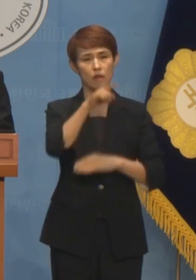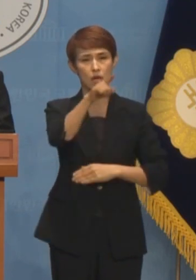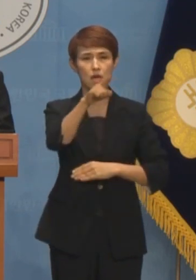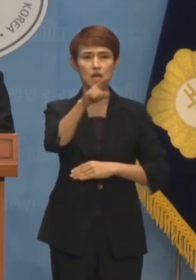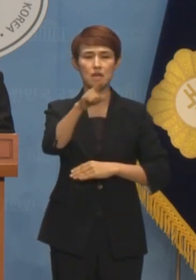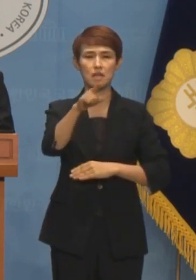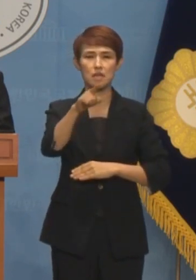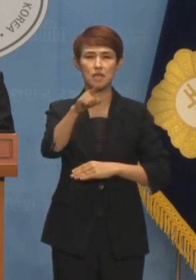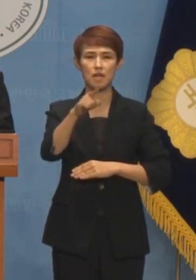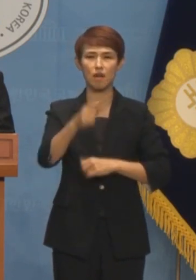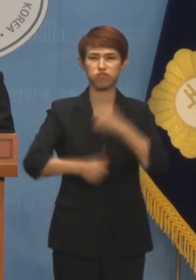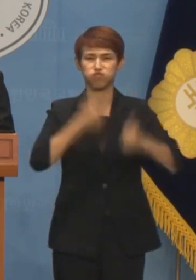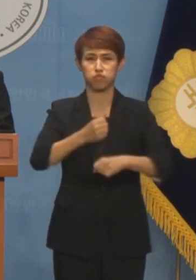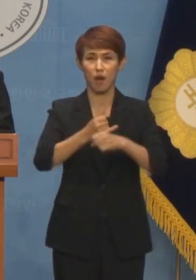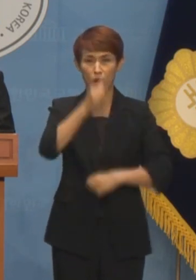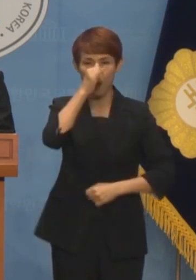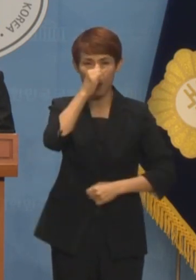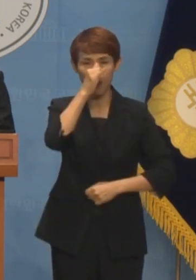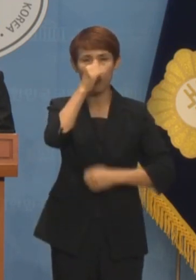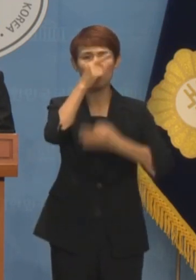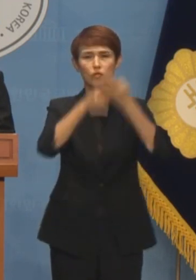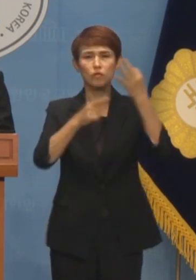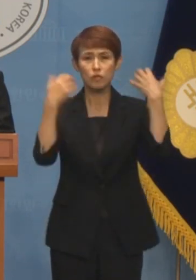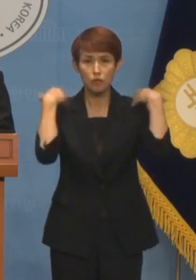대북 정책에 무슨 실익이 있습니까?